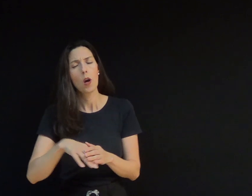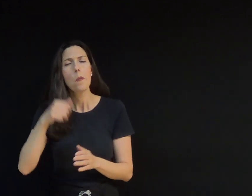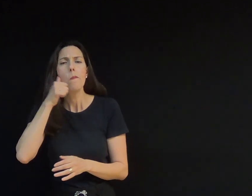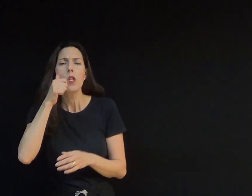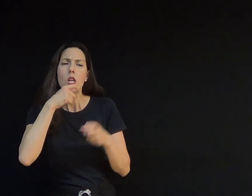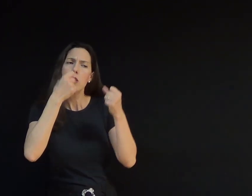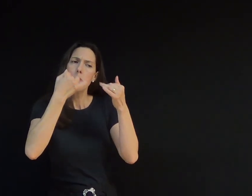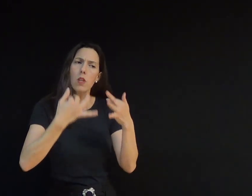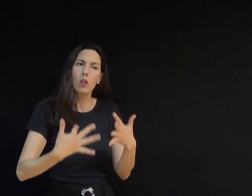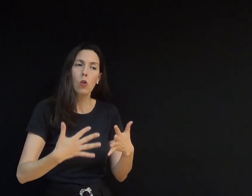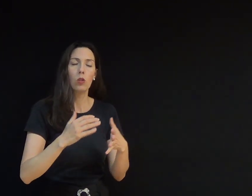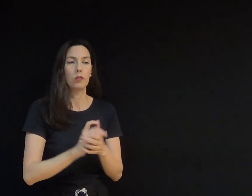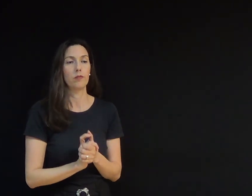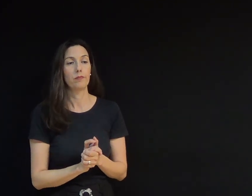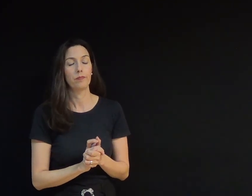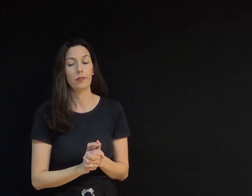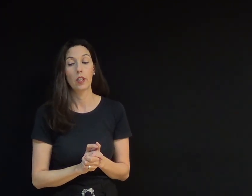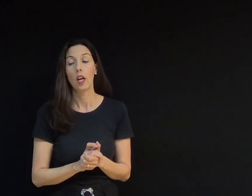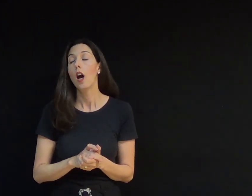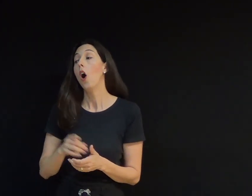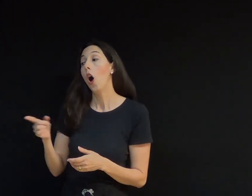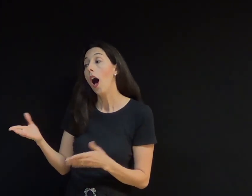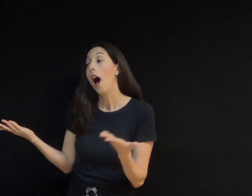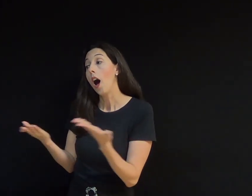Vai e diga que estou em casa e convide-os para entrar.